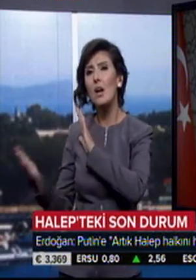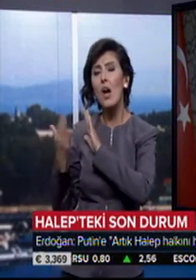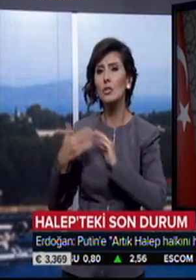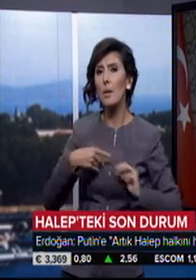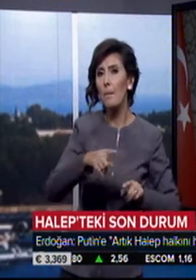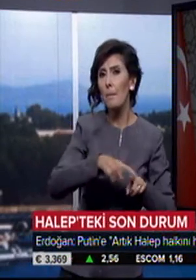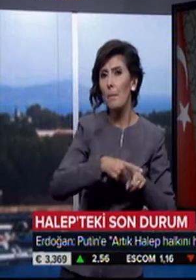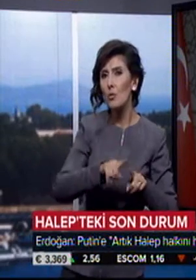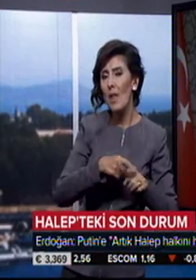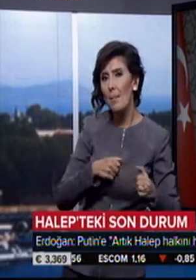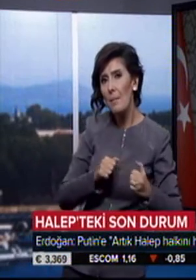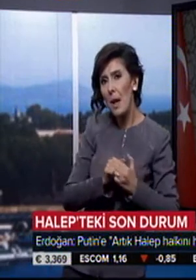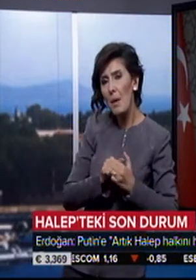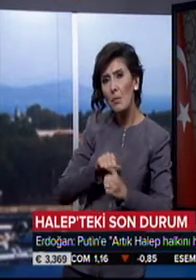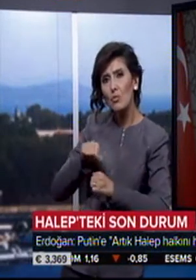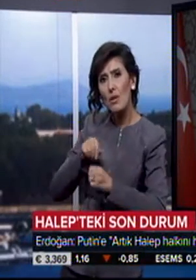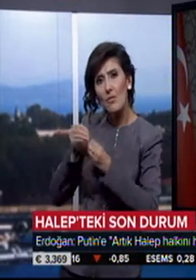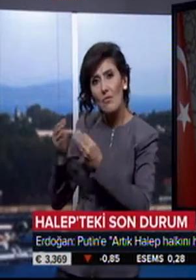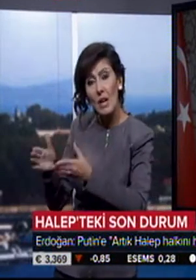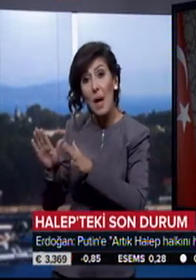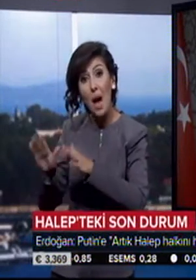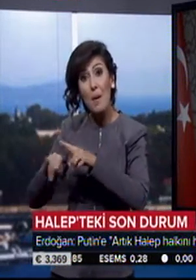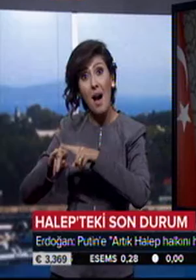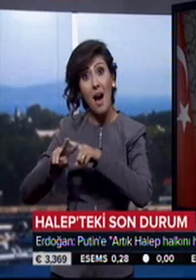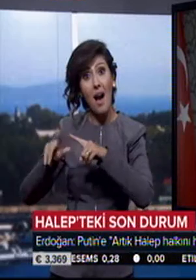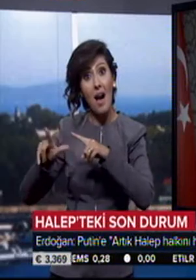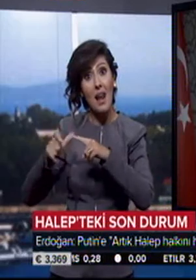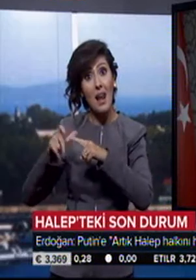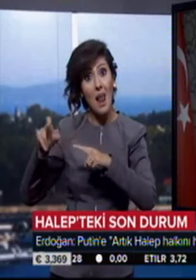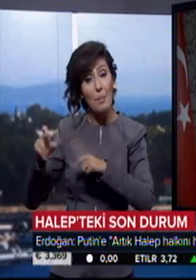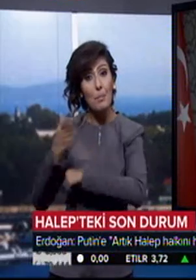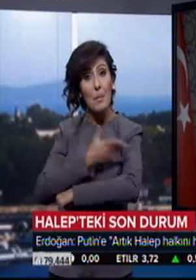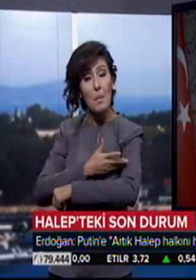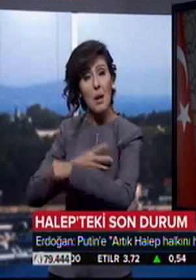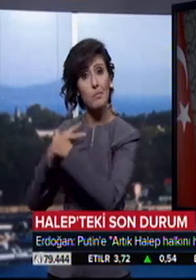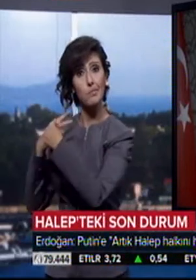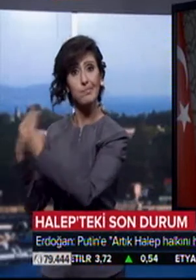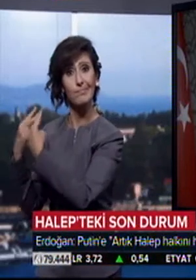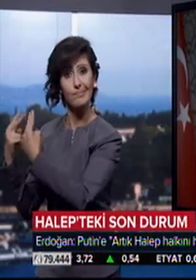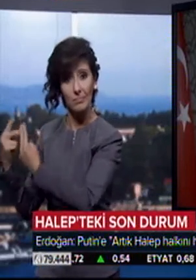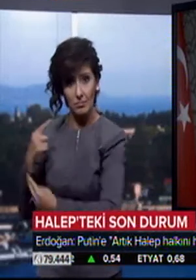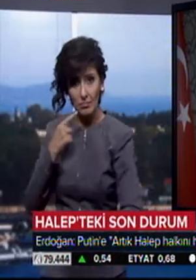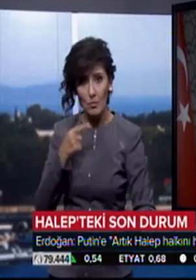Ama Halep, Haleplilerindir. Bunu açıklamamız lazım.